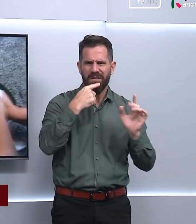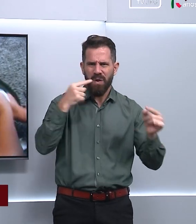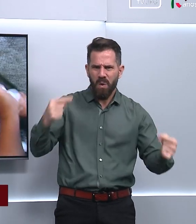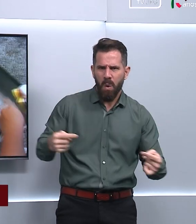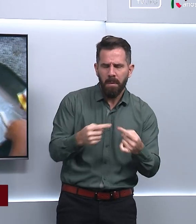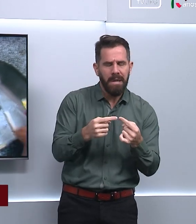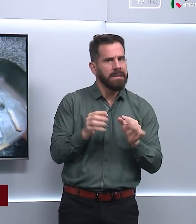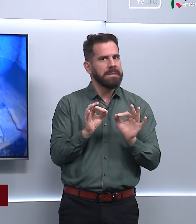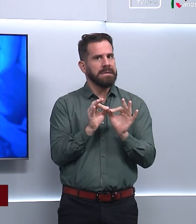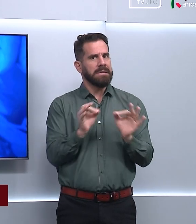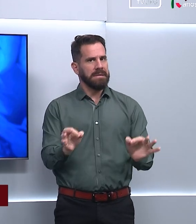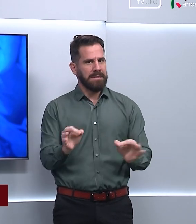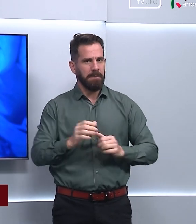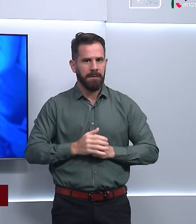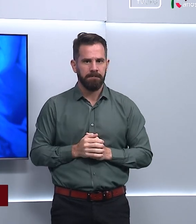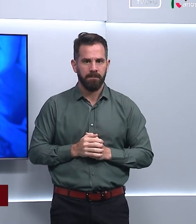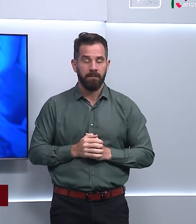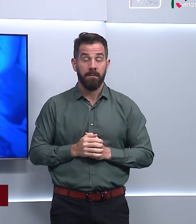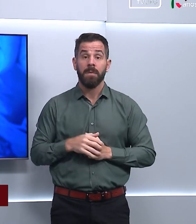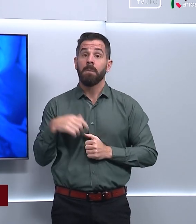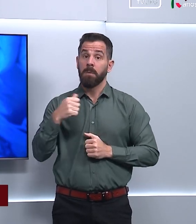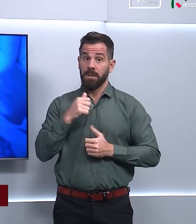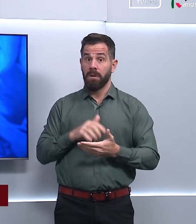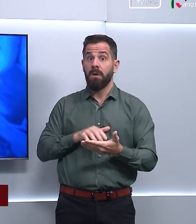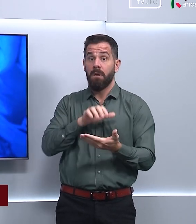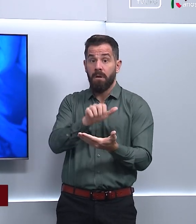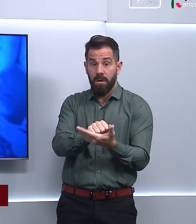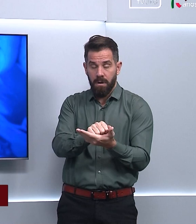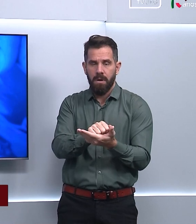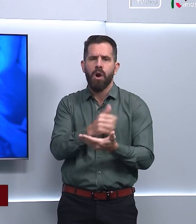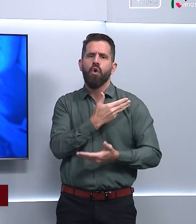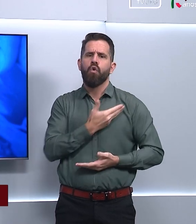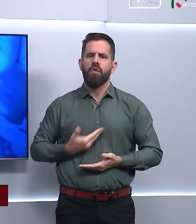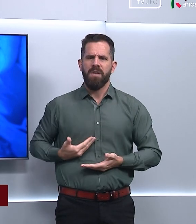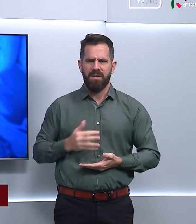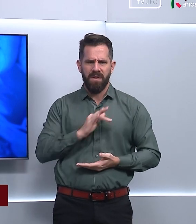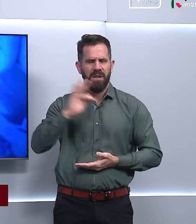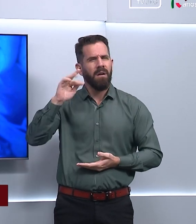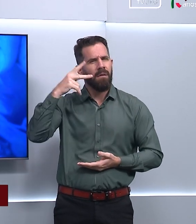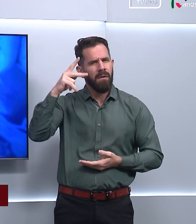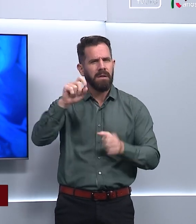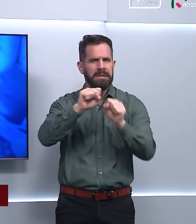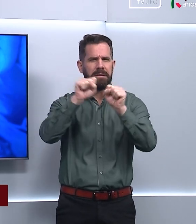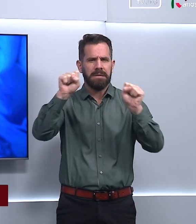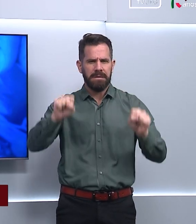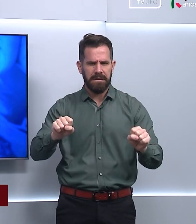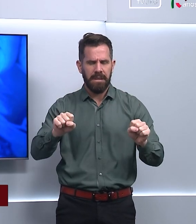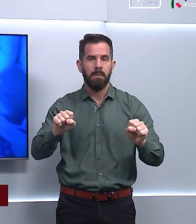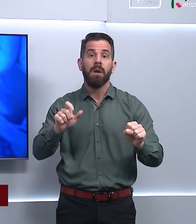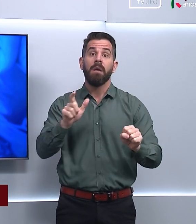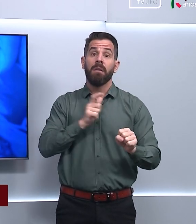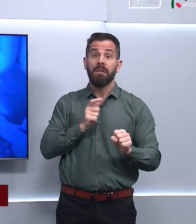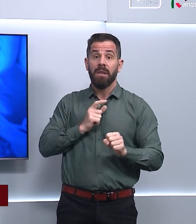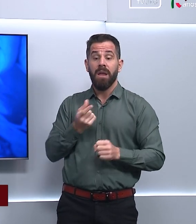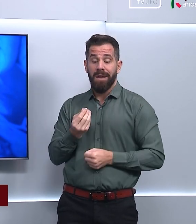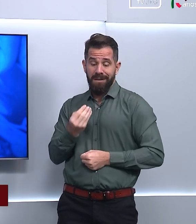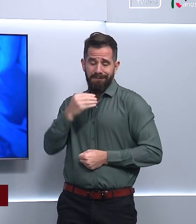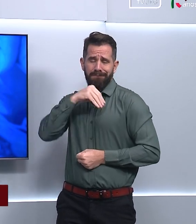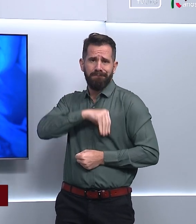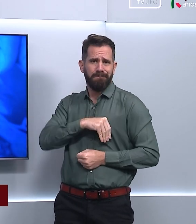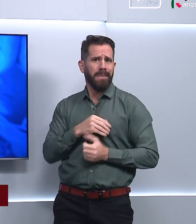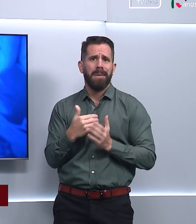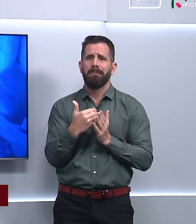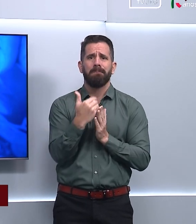são simples. Está cadastrada no governo federal, no sistema do governo federal, tem uma baixíssima renda e tem um